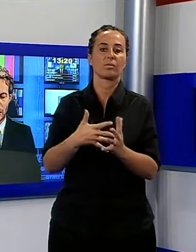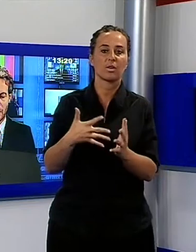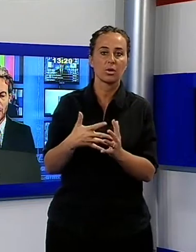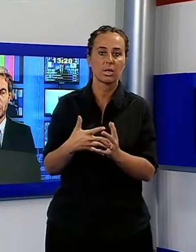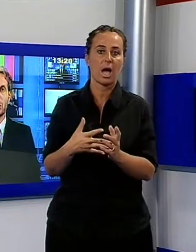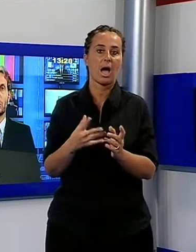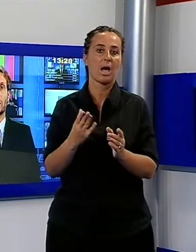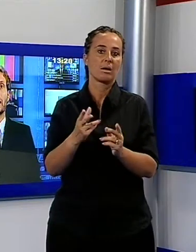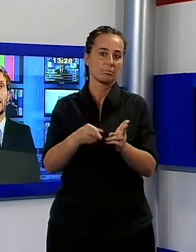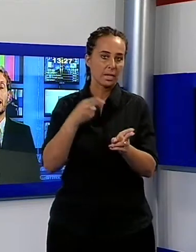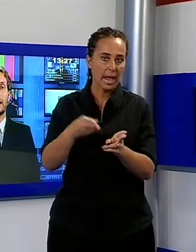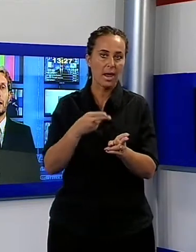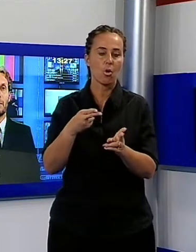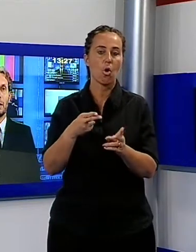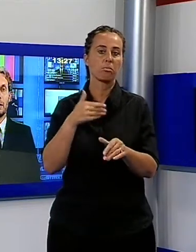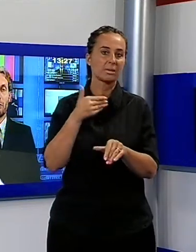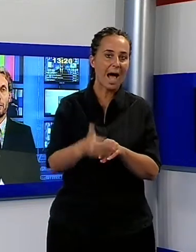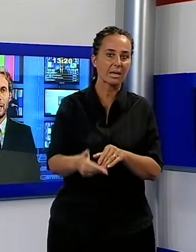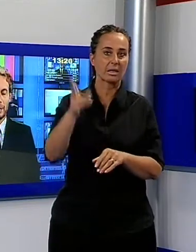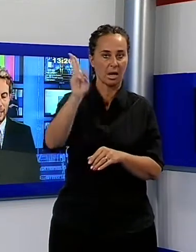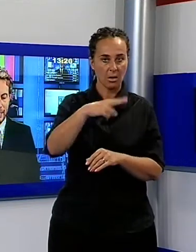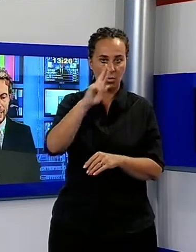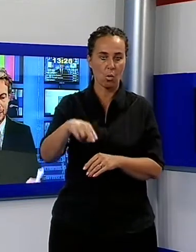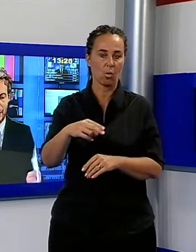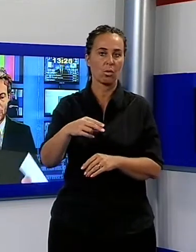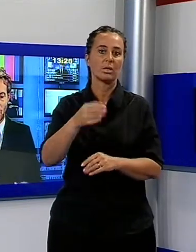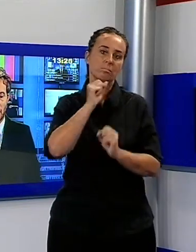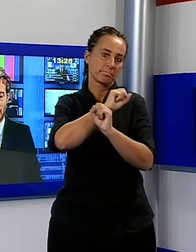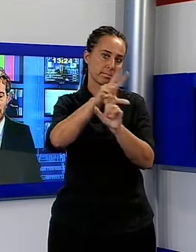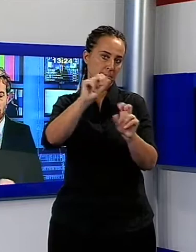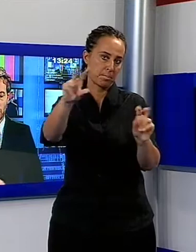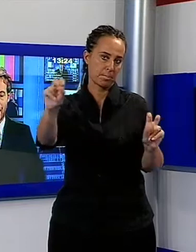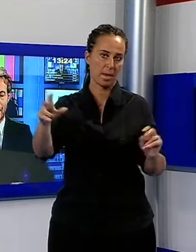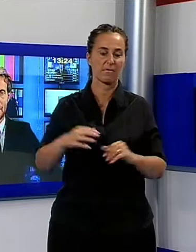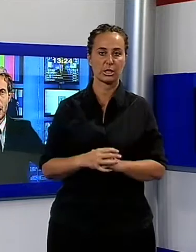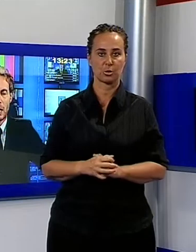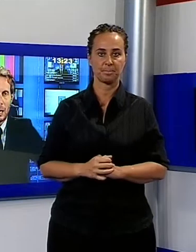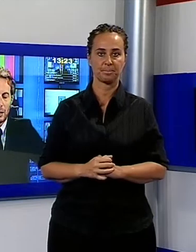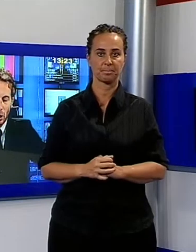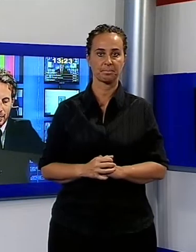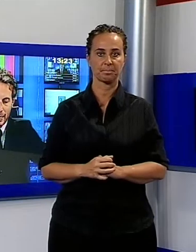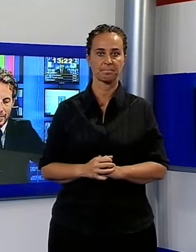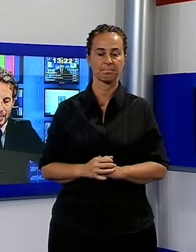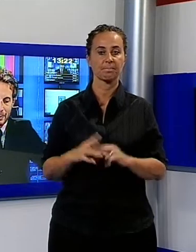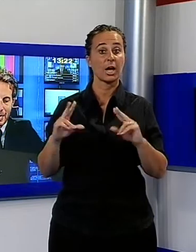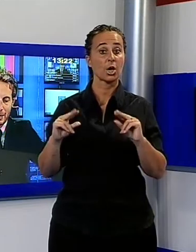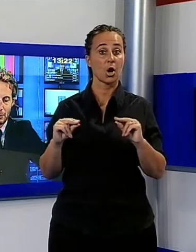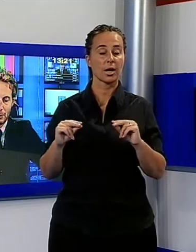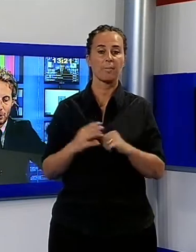viaggiatori che devono prendere il treno regionale. La cronaca, i carabinieri di Pontamoriano